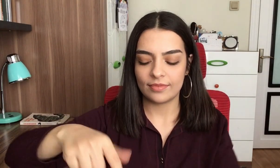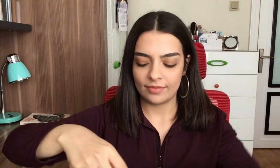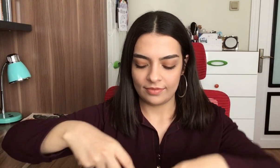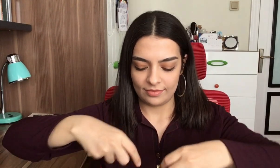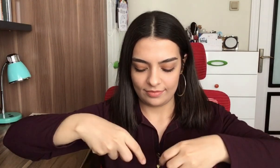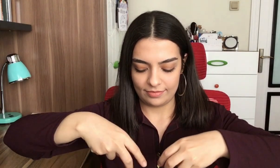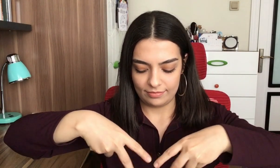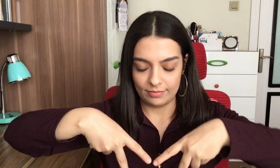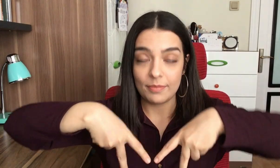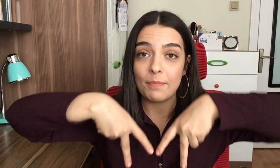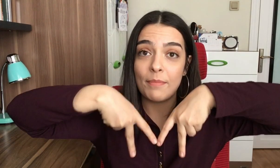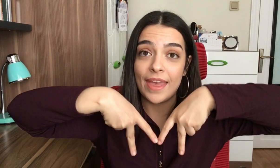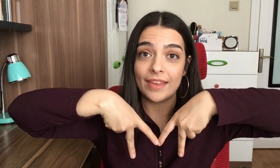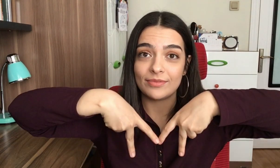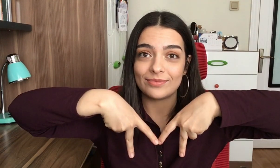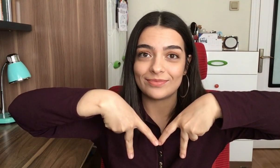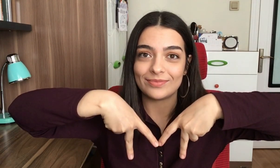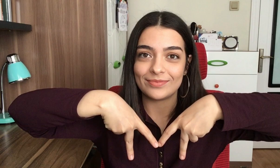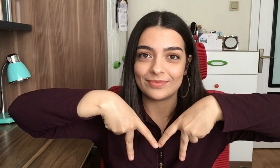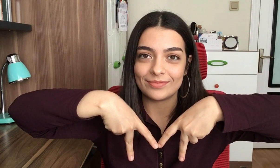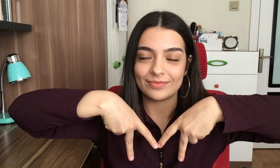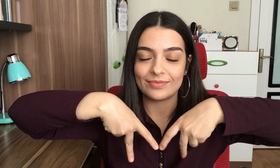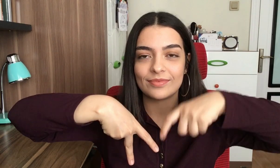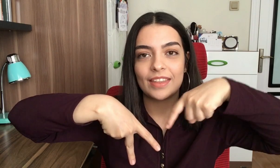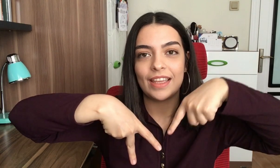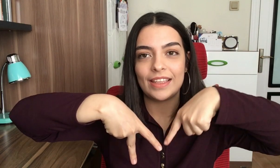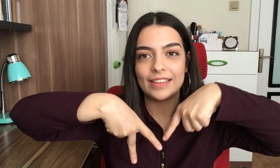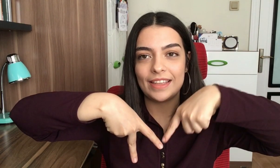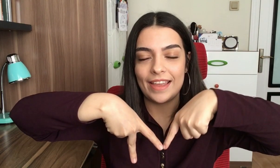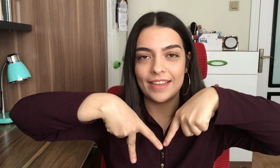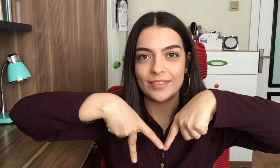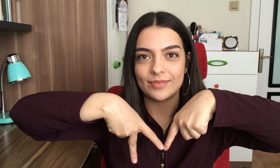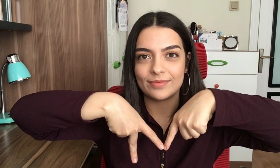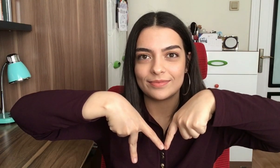M M N O